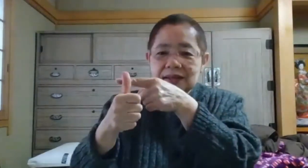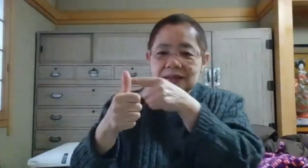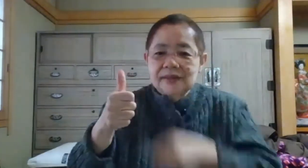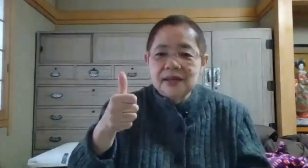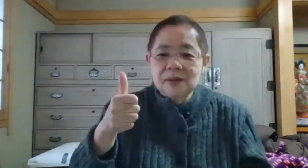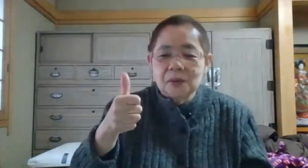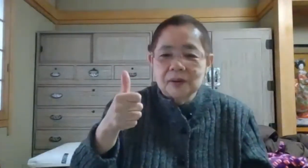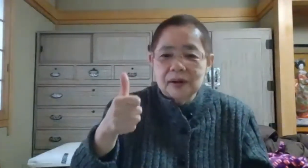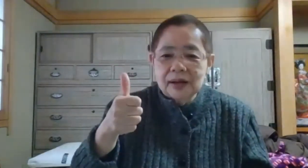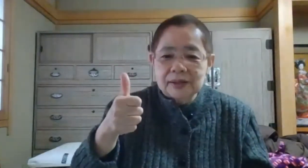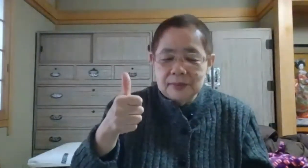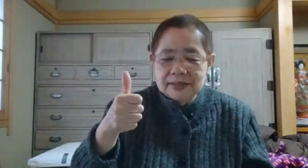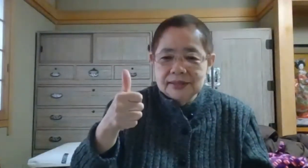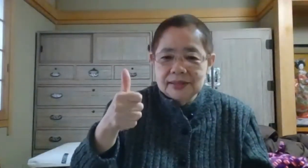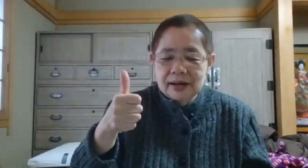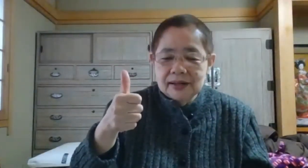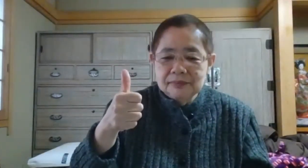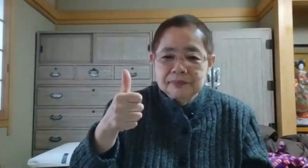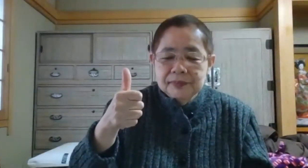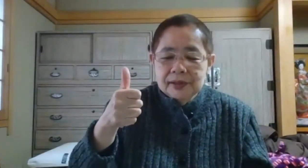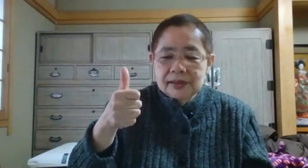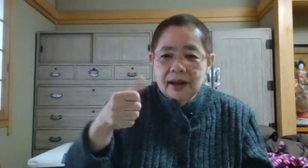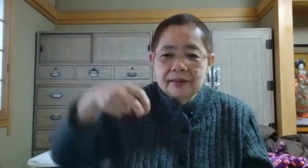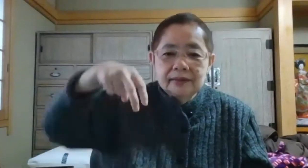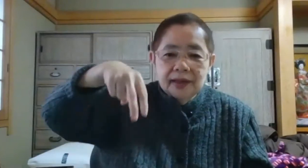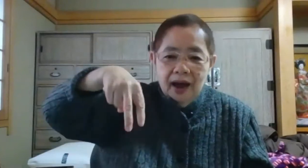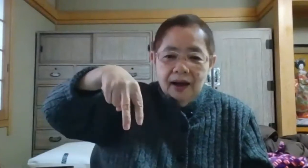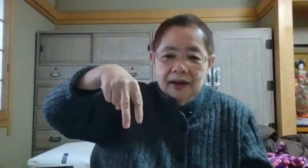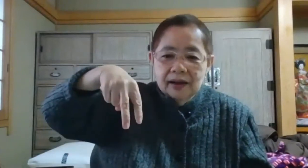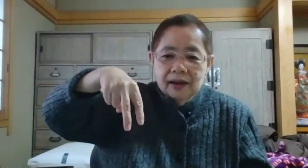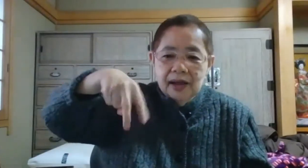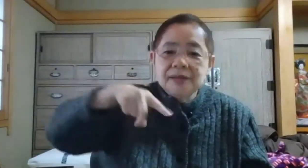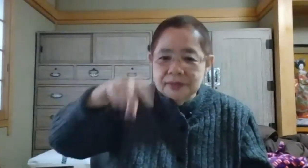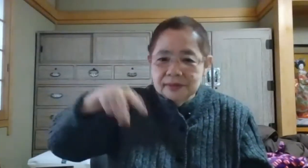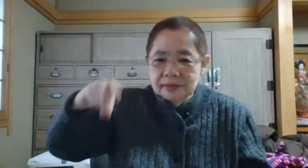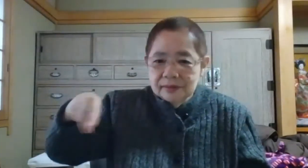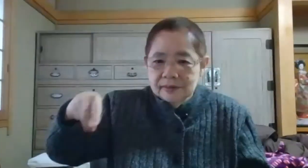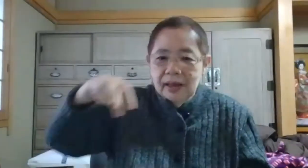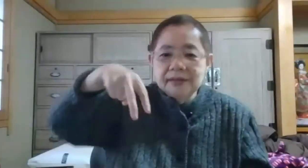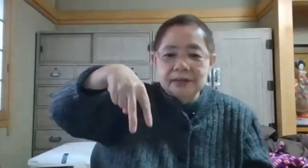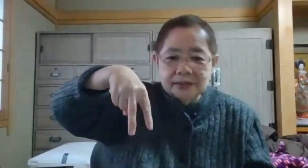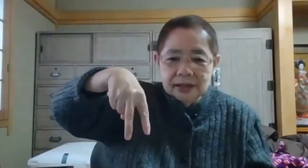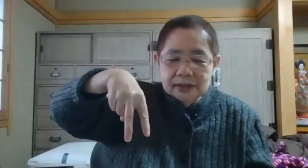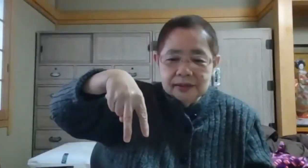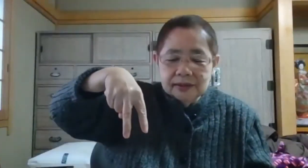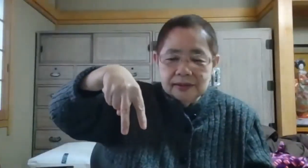Tのから来てますたなえぬえぬぬですねな